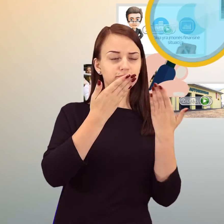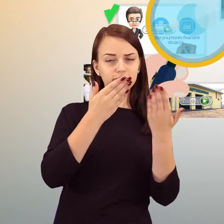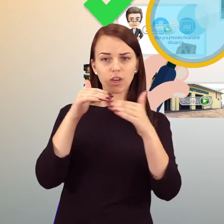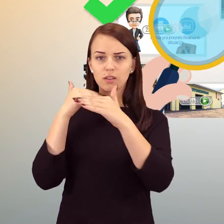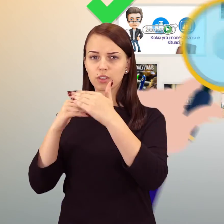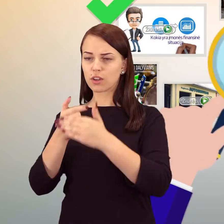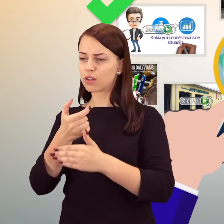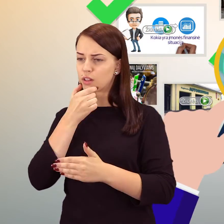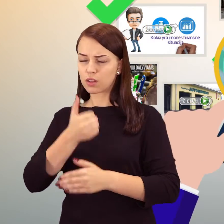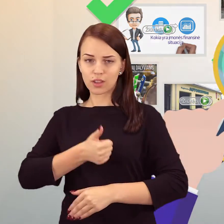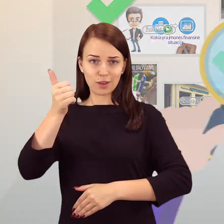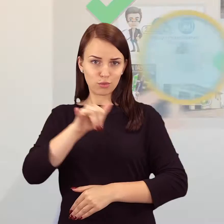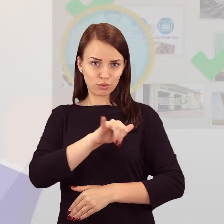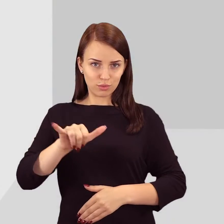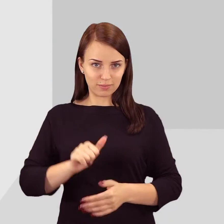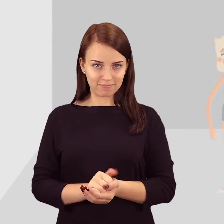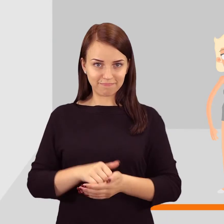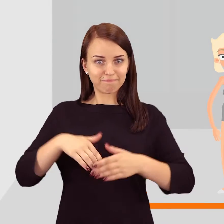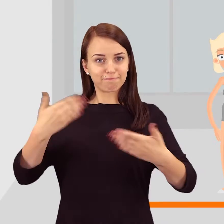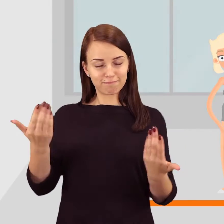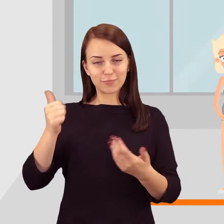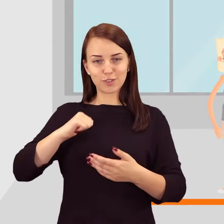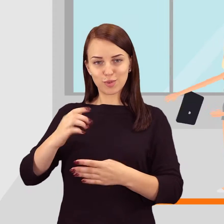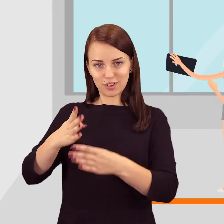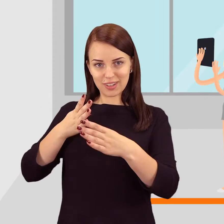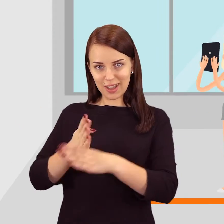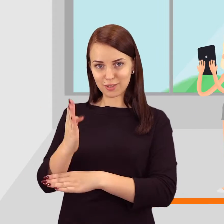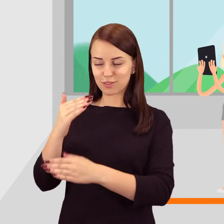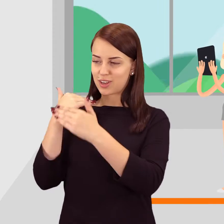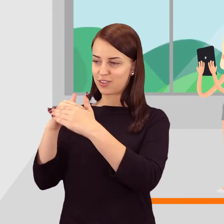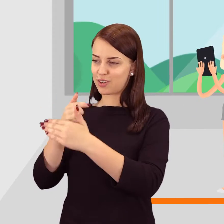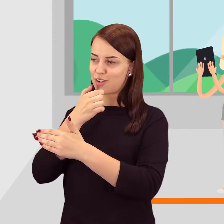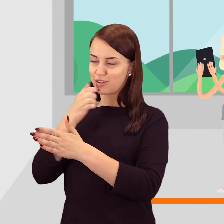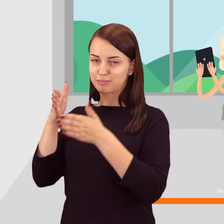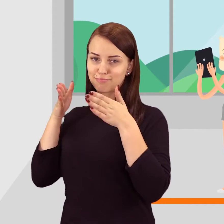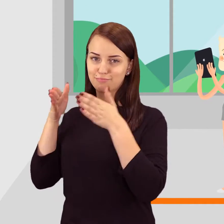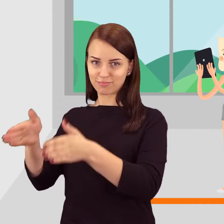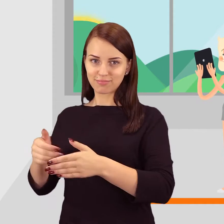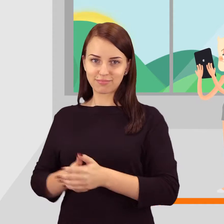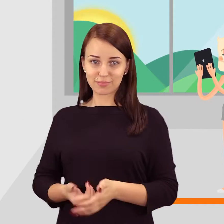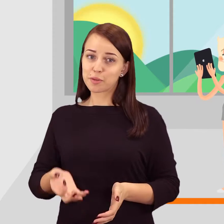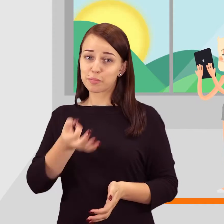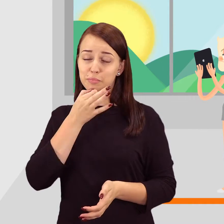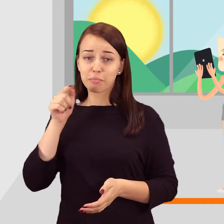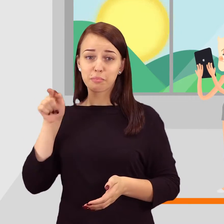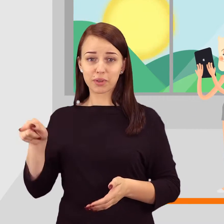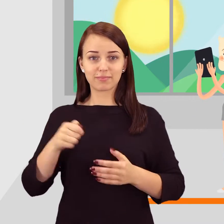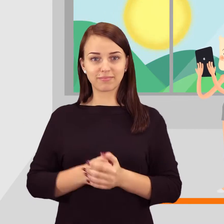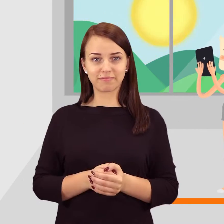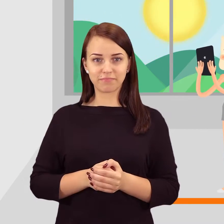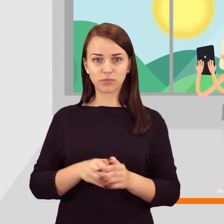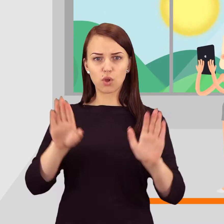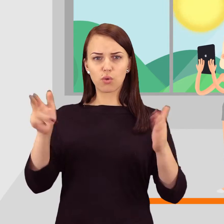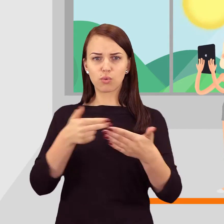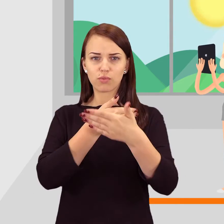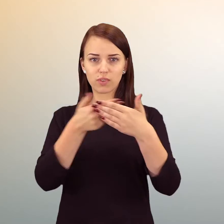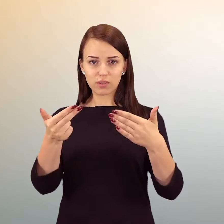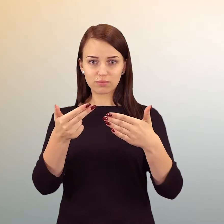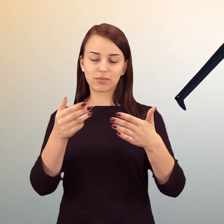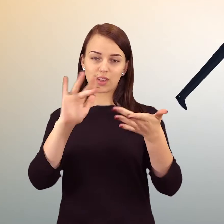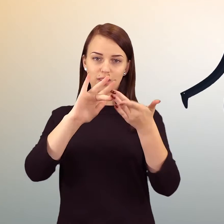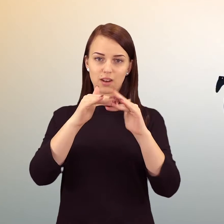vartotojas trokšta daugiau vaizdo įrašų. Keturis kartus daugiau vartotojų mėliau žiūri vaizdo įrašą apie produktą,